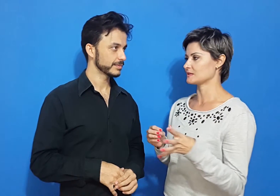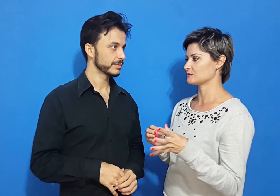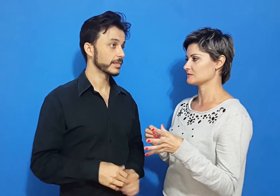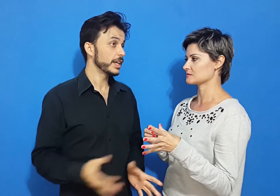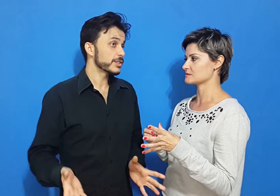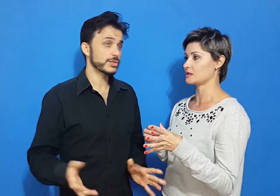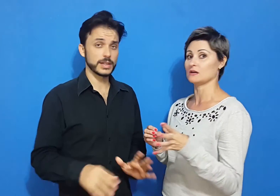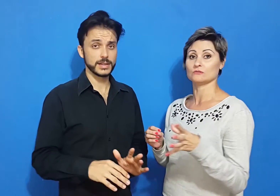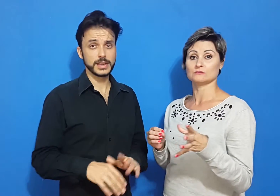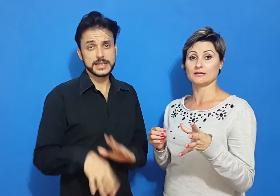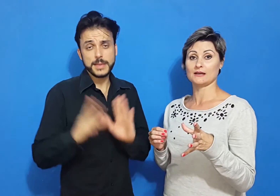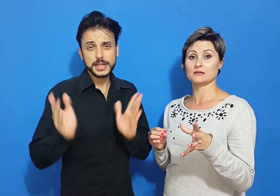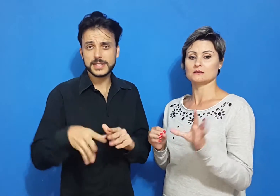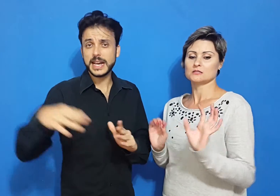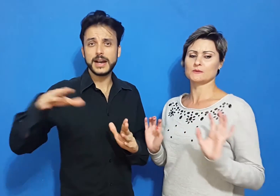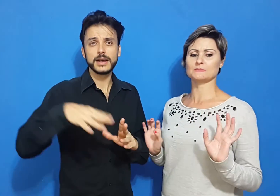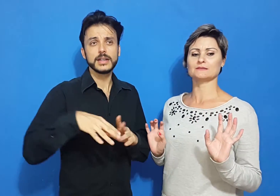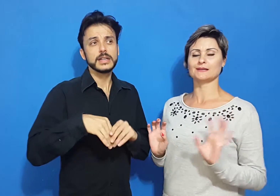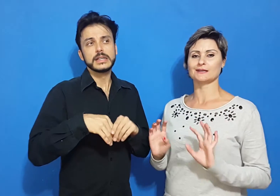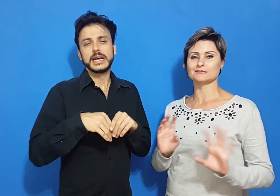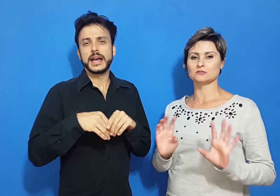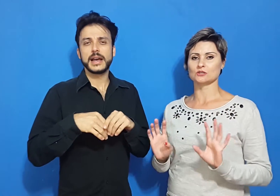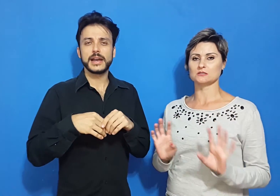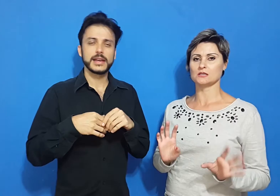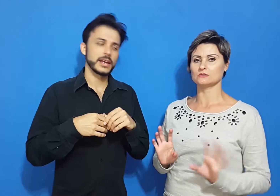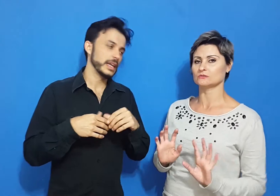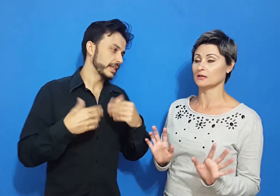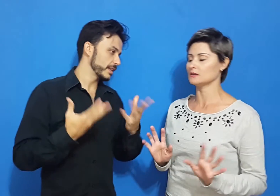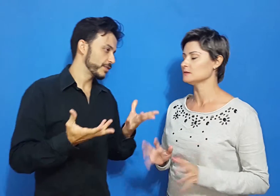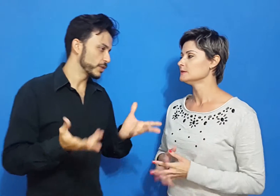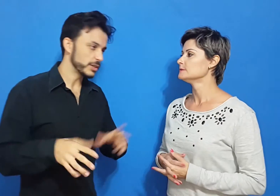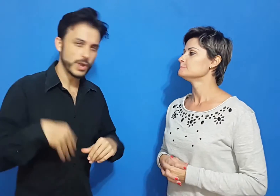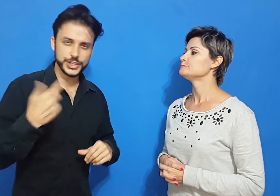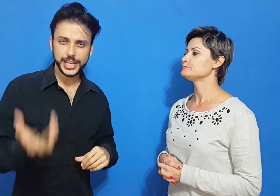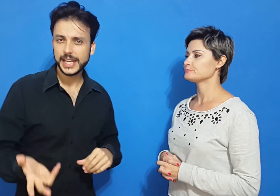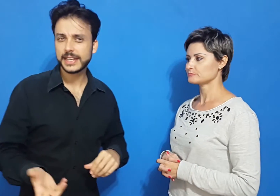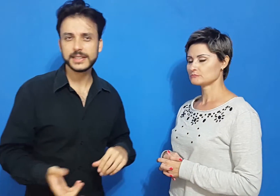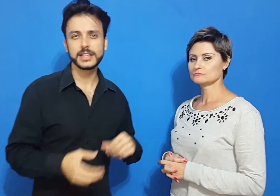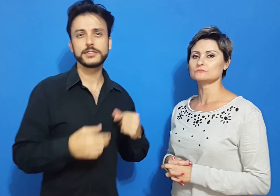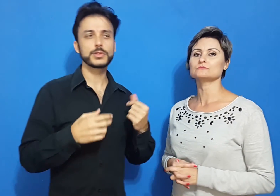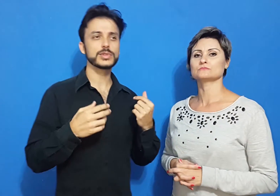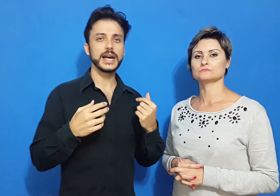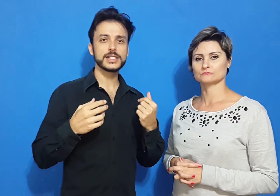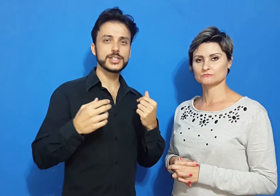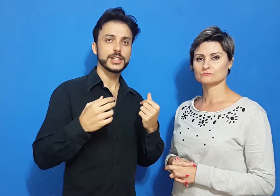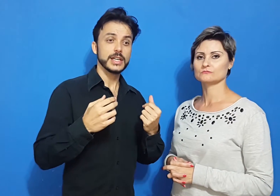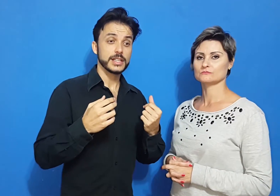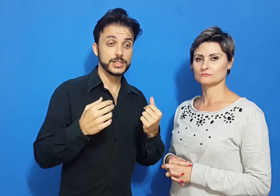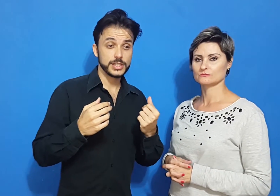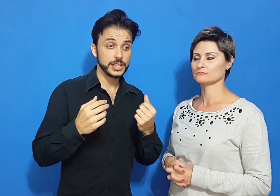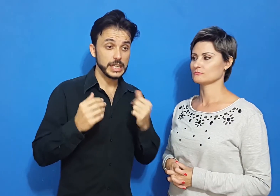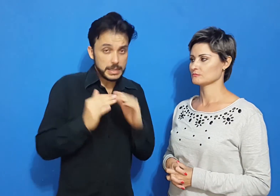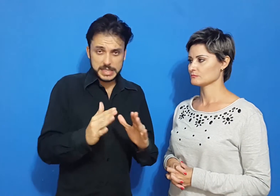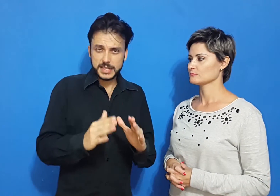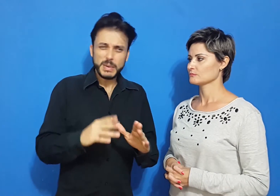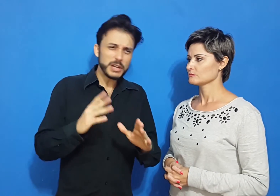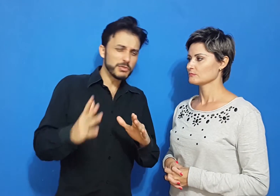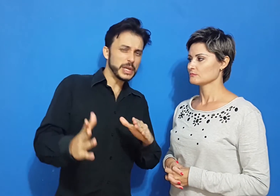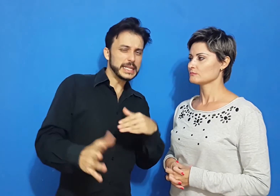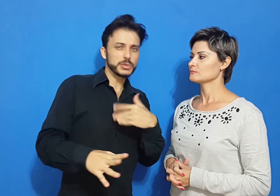aprendizado da dança pessoal. Essa aprendizada. Ele em casa sozinho, Ele tem dificuldade com agenda, tem dificuldade de inibição. Ah, não vou